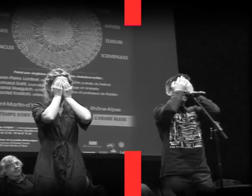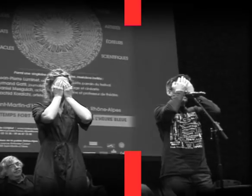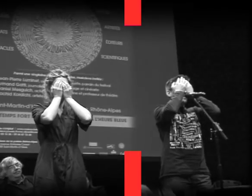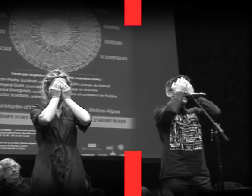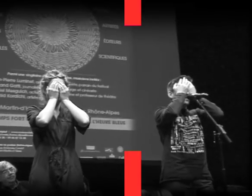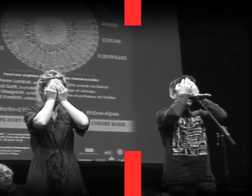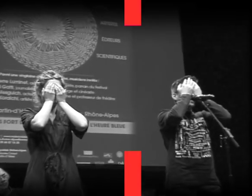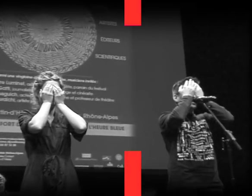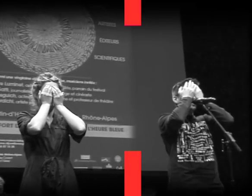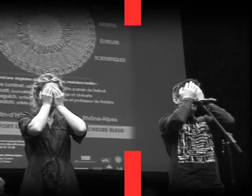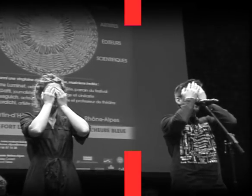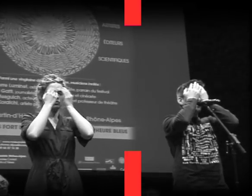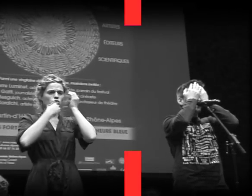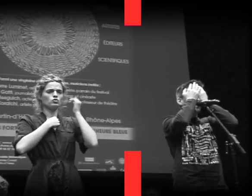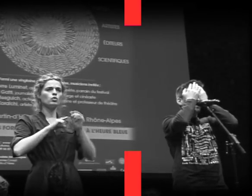Je ne...